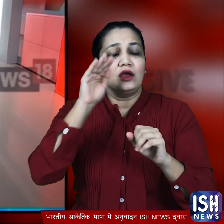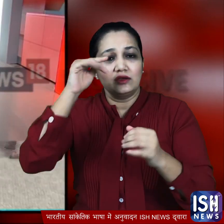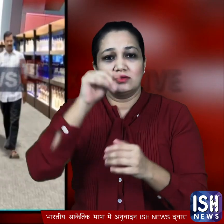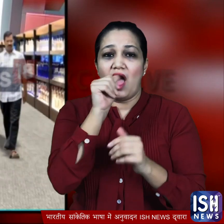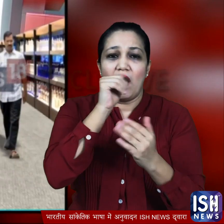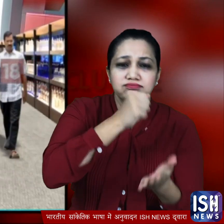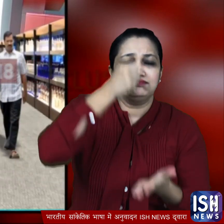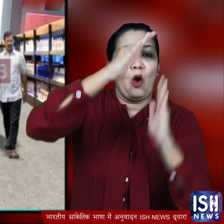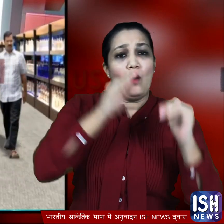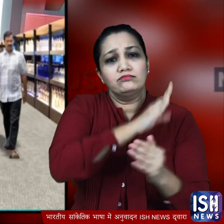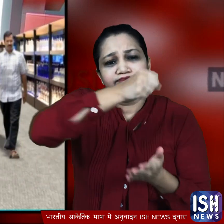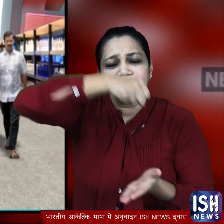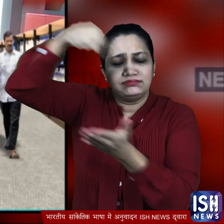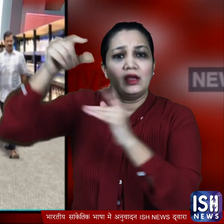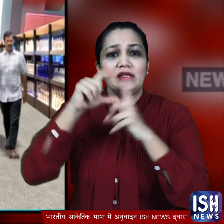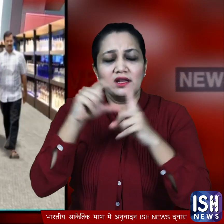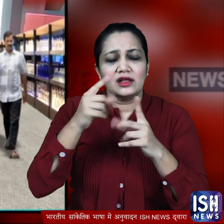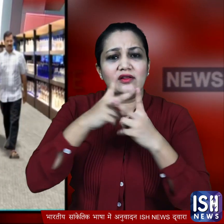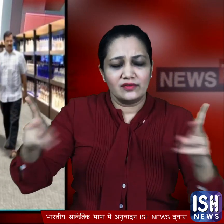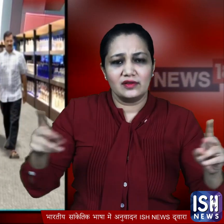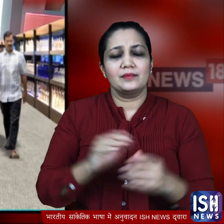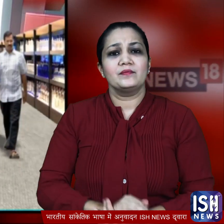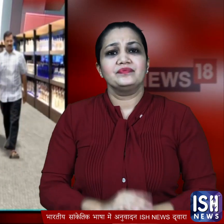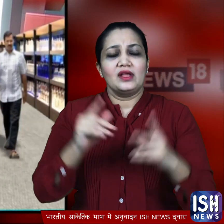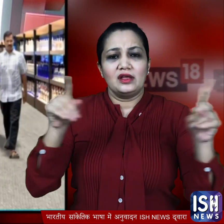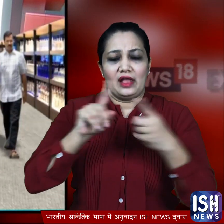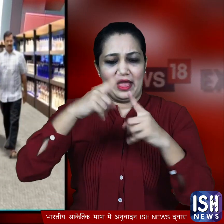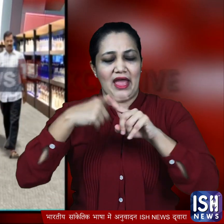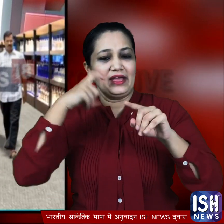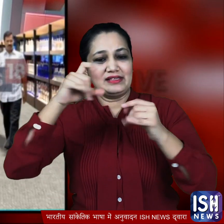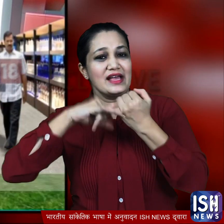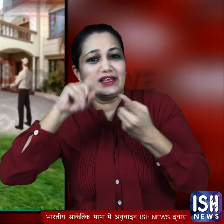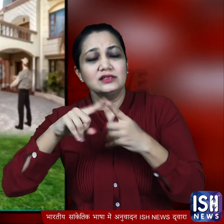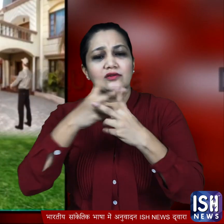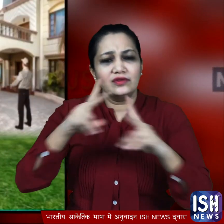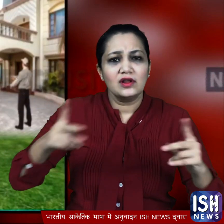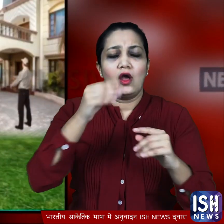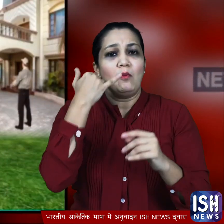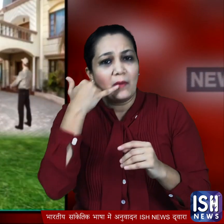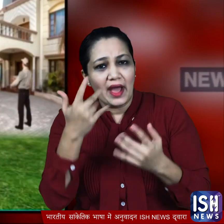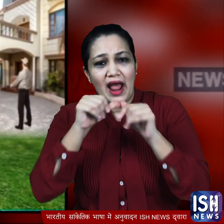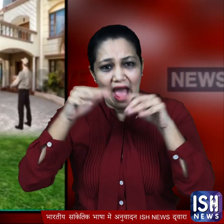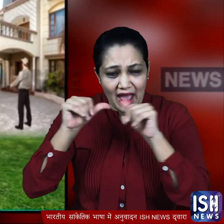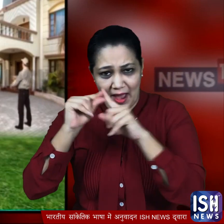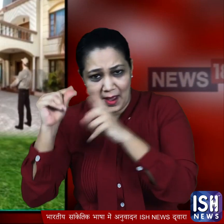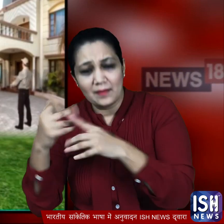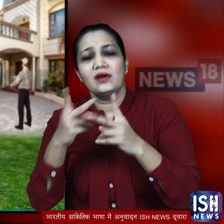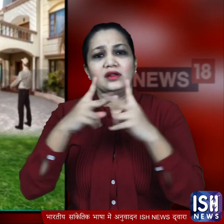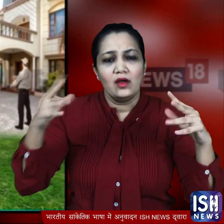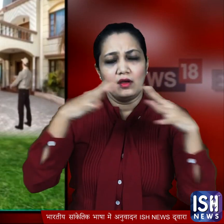कि दिल्ली सरकार ने इसके लिए आबकारी नीती 2021 में संशोधन किया जिसके तहब मोबाईल आप और वेबसाइट के जरीए औरडर कर शराब मंगाई जा